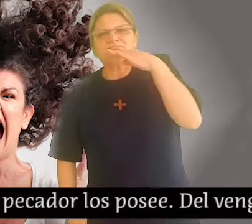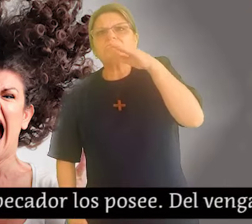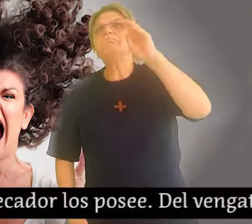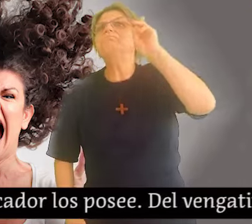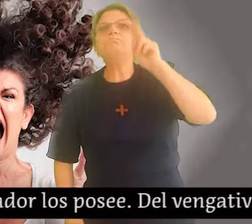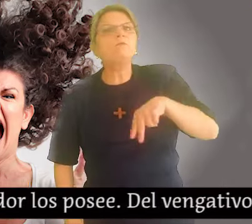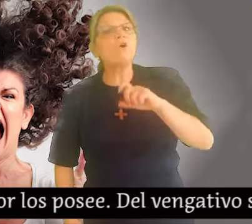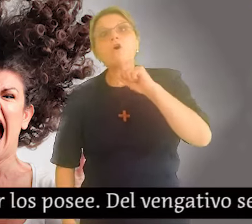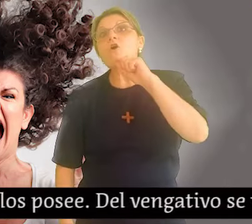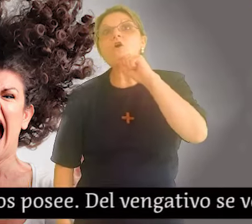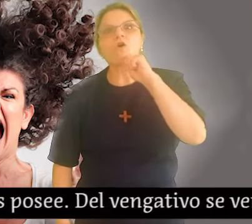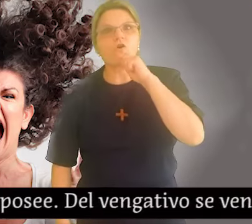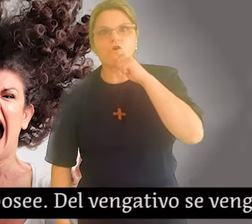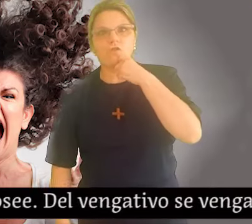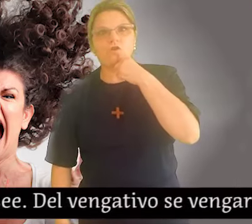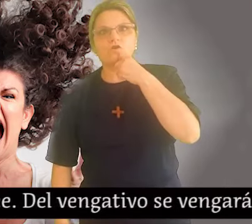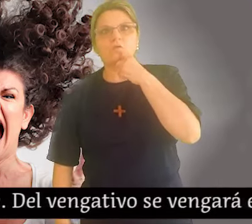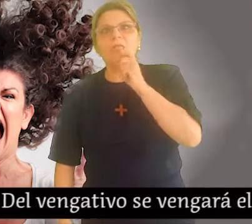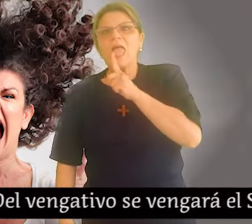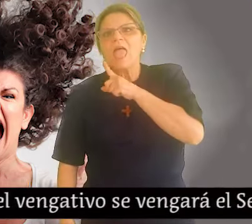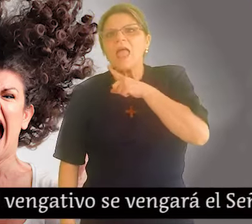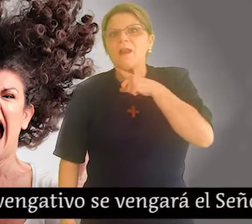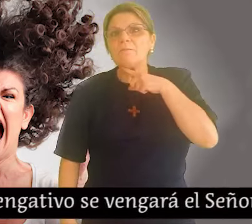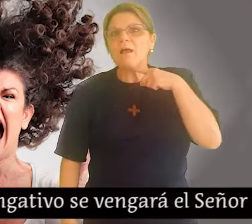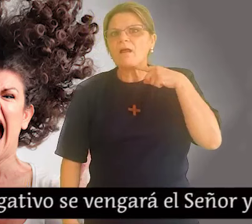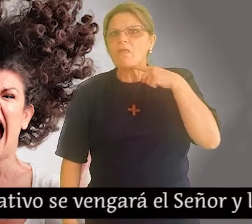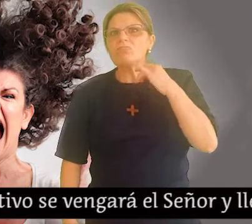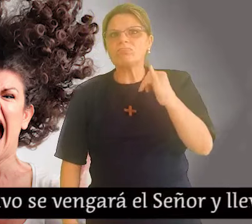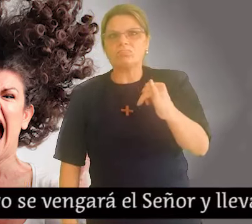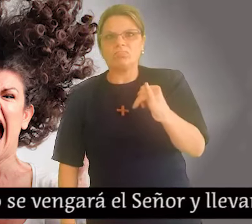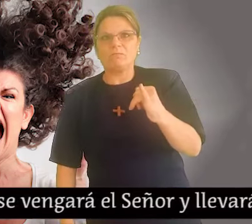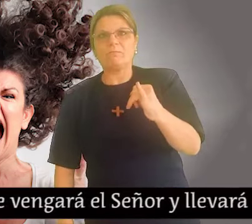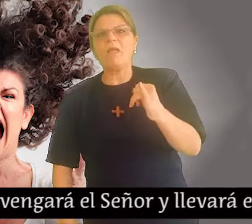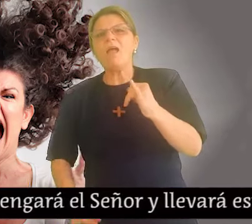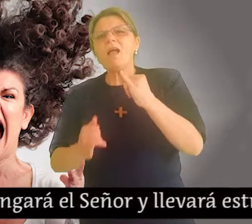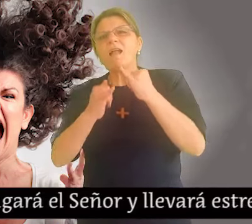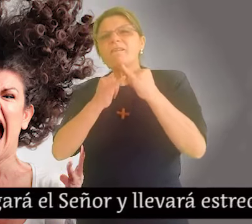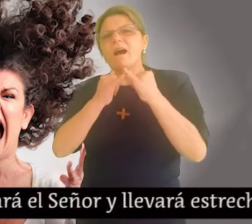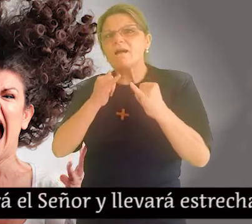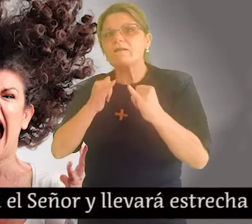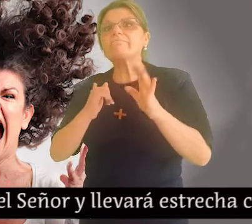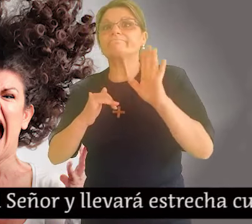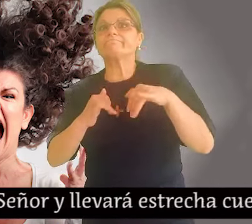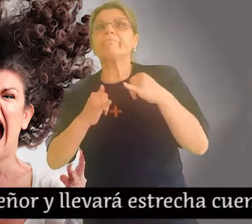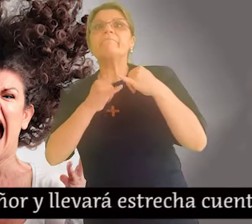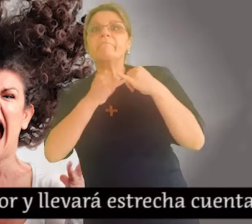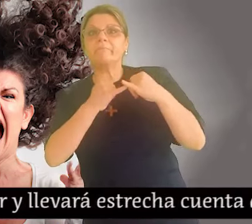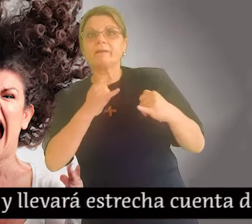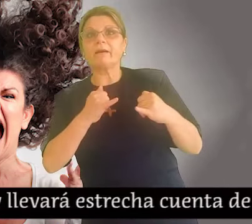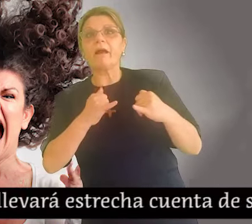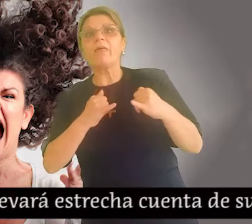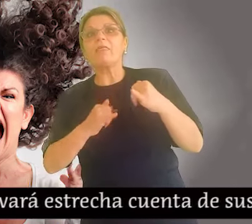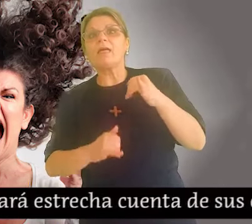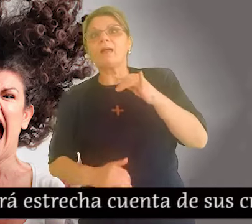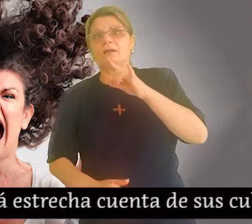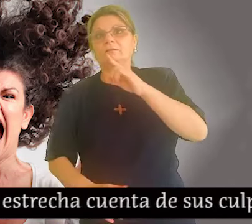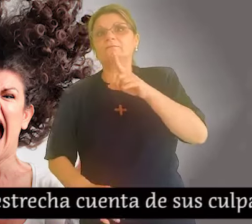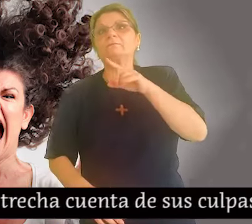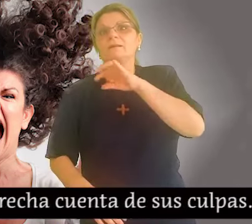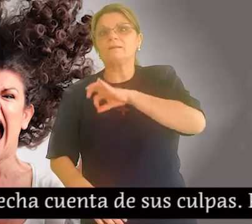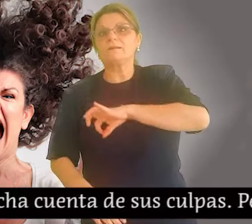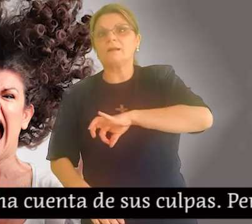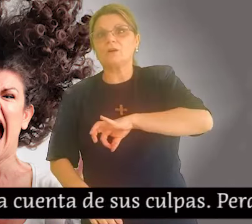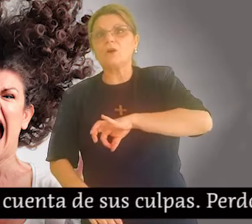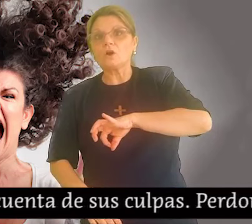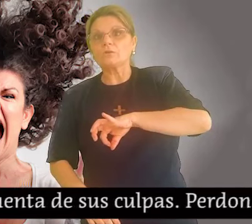Lectura del libro del Eclesiástico Furor y cólera son odiosos, el pecador los pose